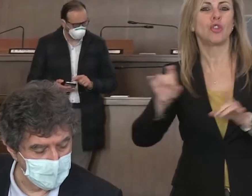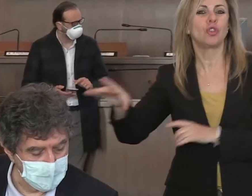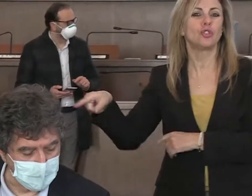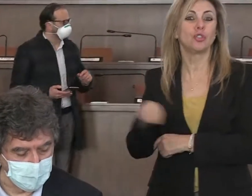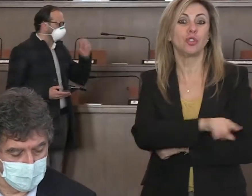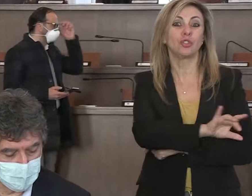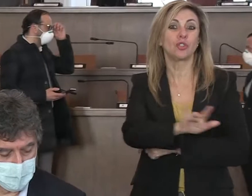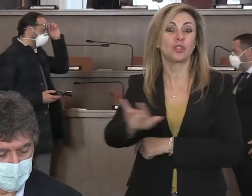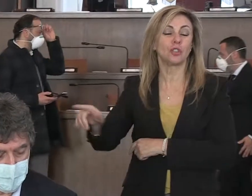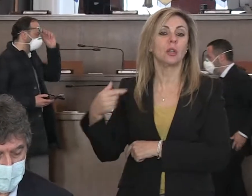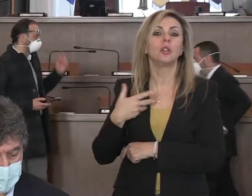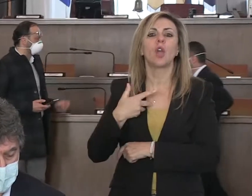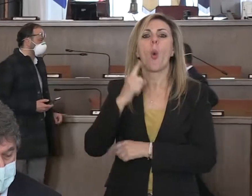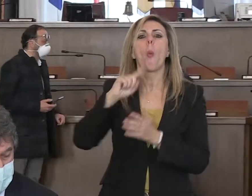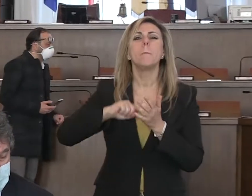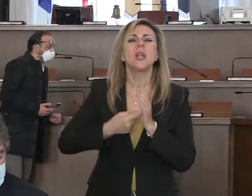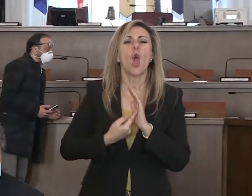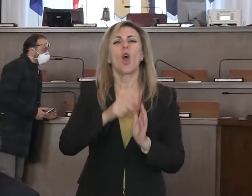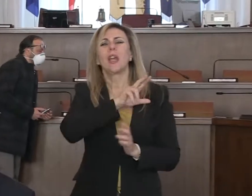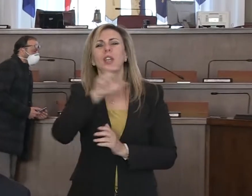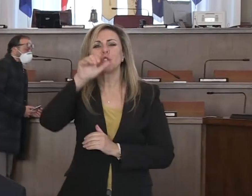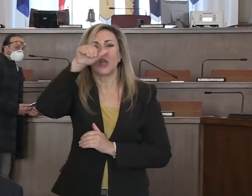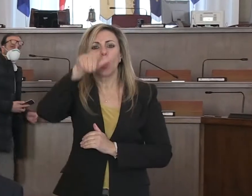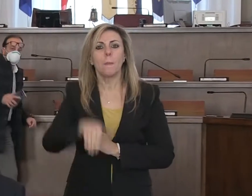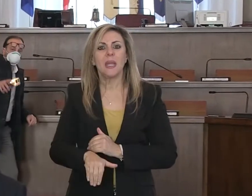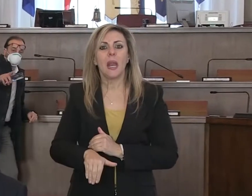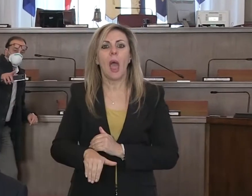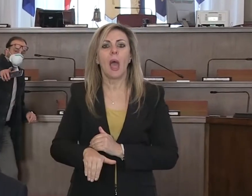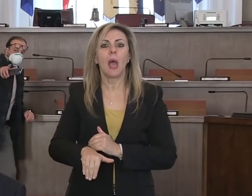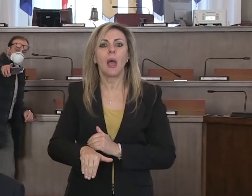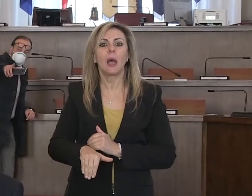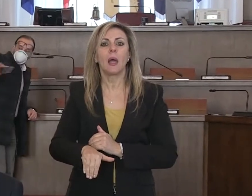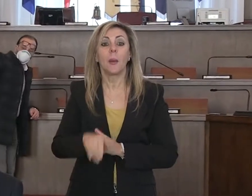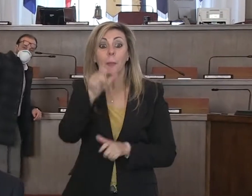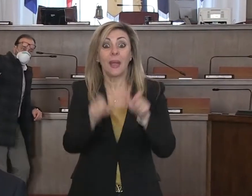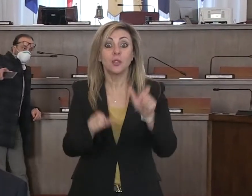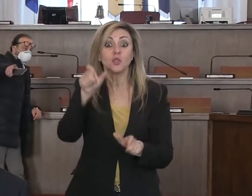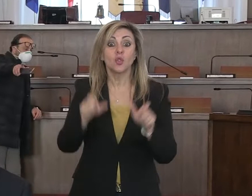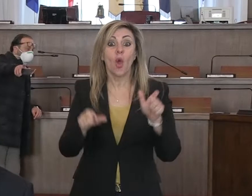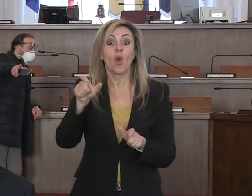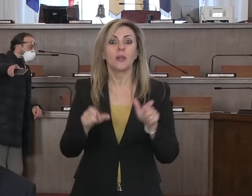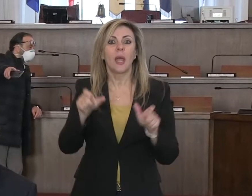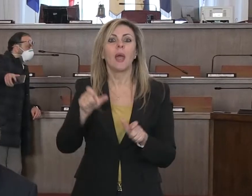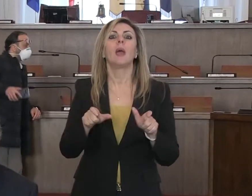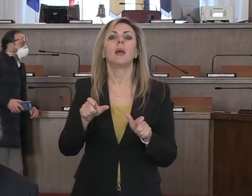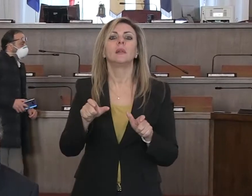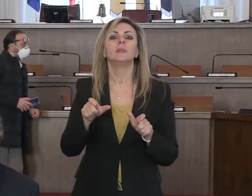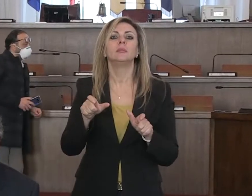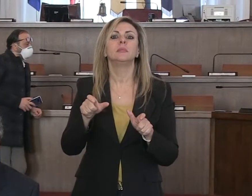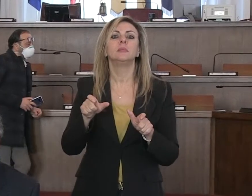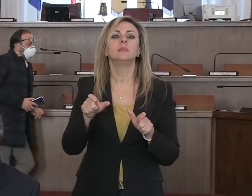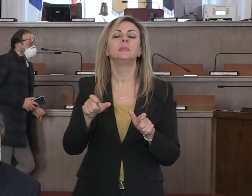avuto oltre un milione e trecentomila persone di copertura sui diversi